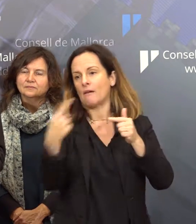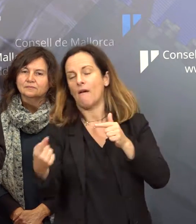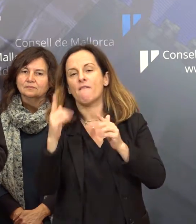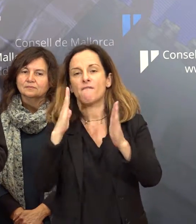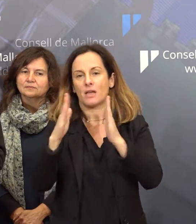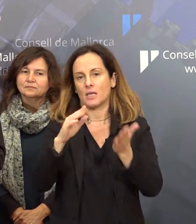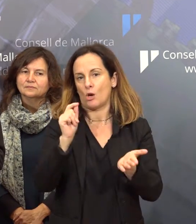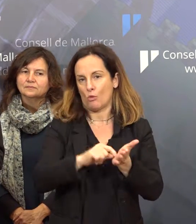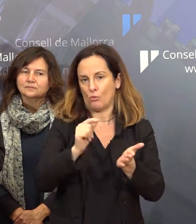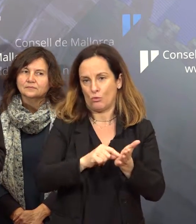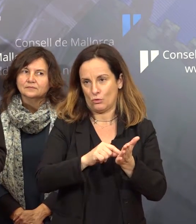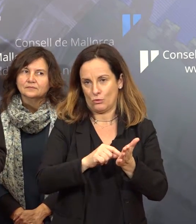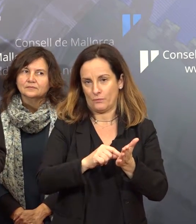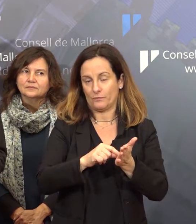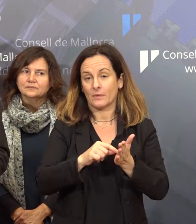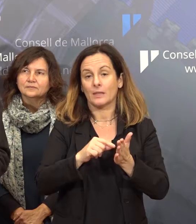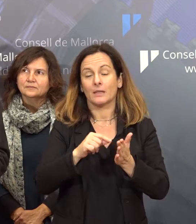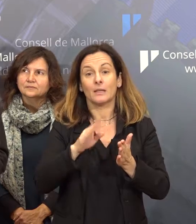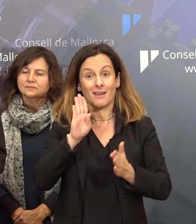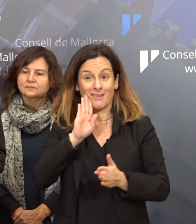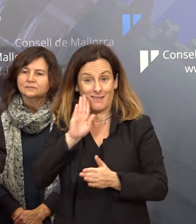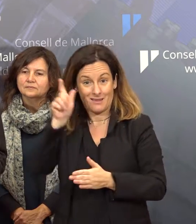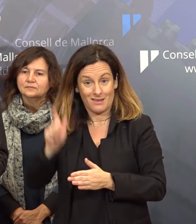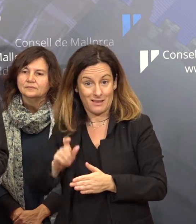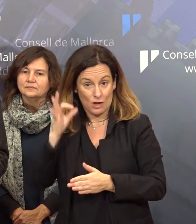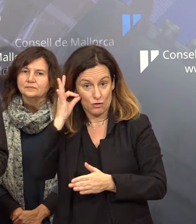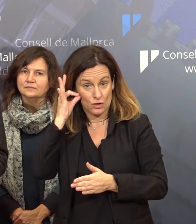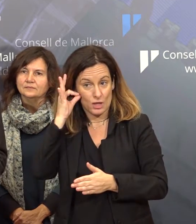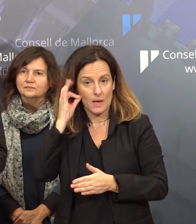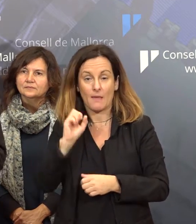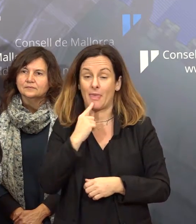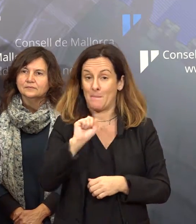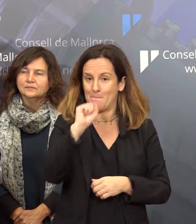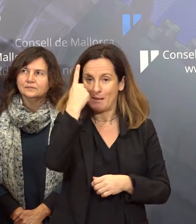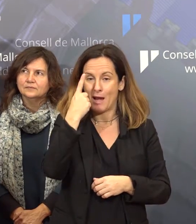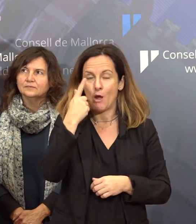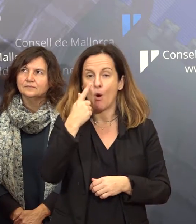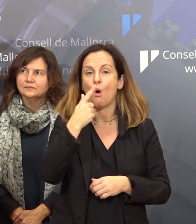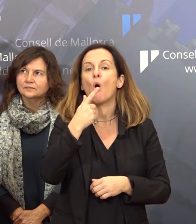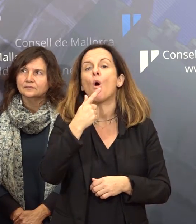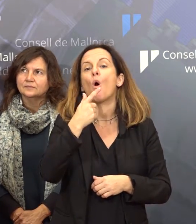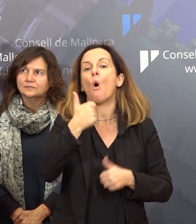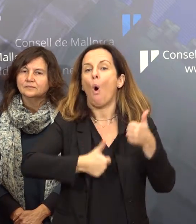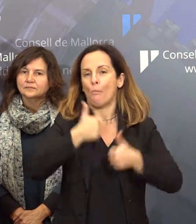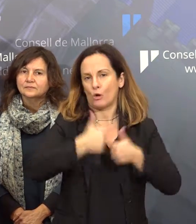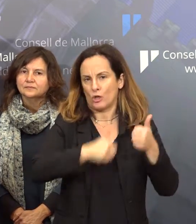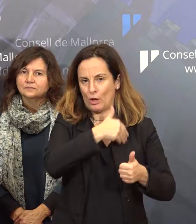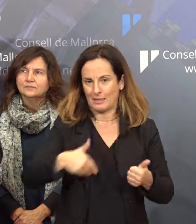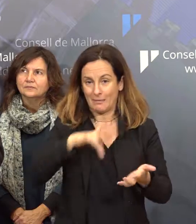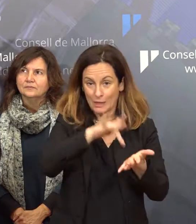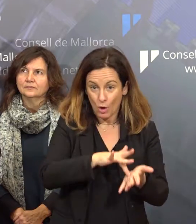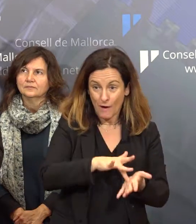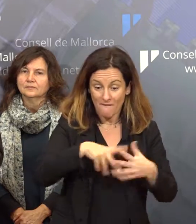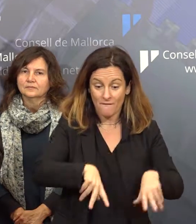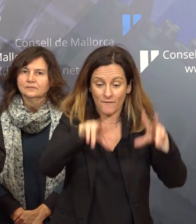però com també deia la consellera primer veurà aquesta fase d'oposició i llavors la part dels concurs de mèrits que